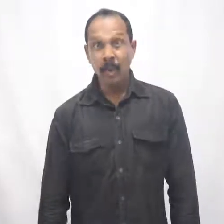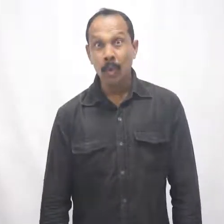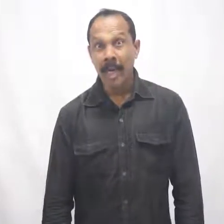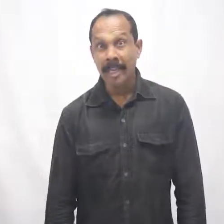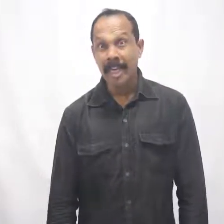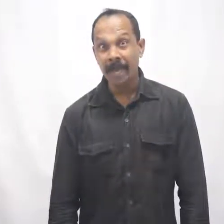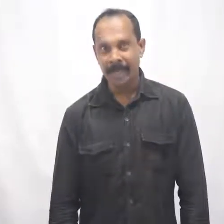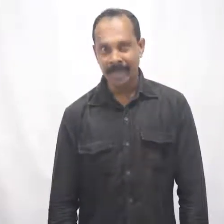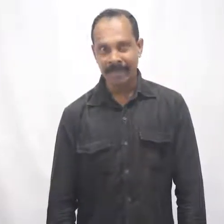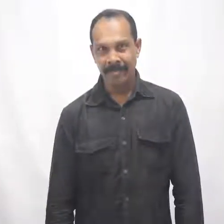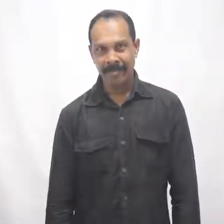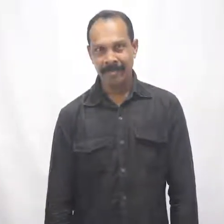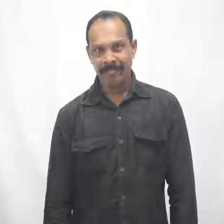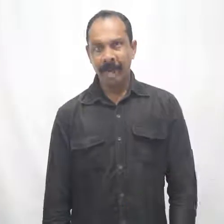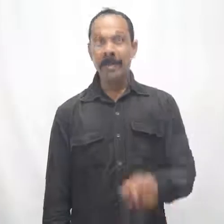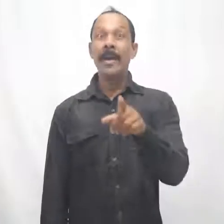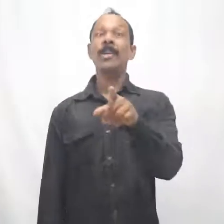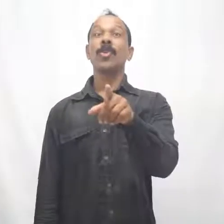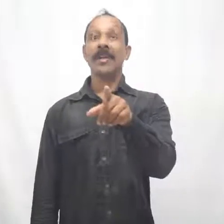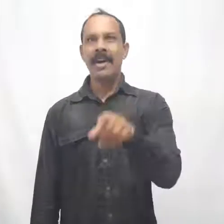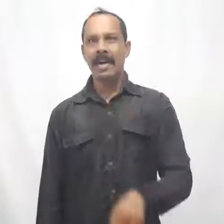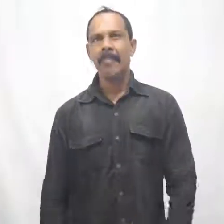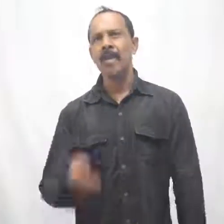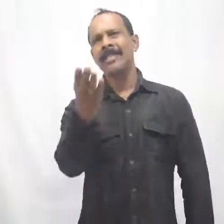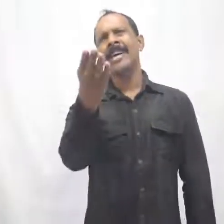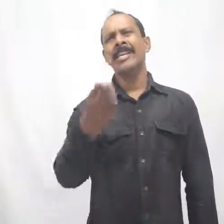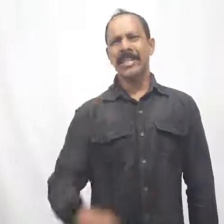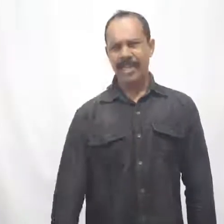गुना किया आपने, अपनी बेहन को मरवाया, आपको लज्जी आना चाहिए